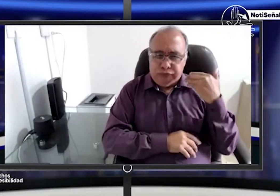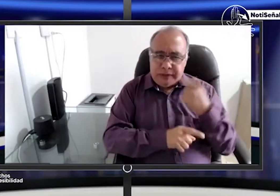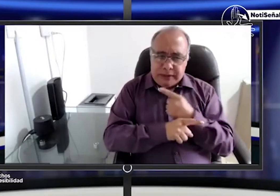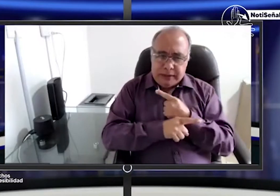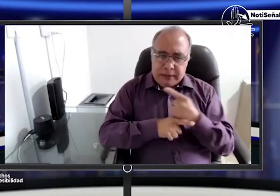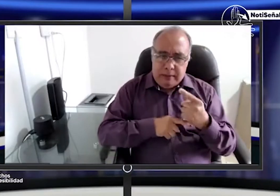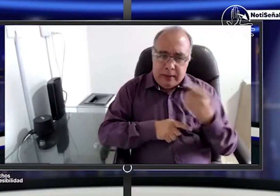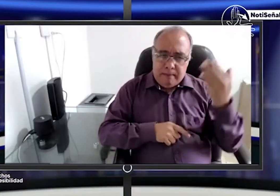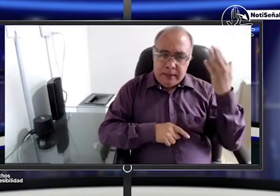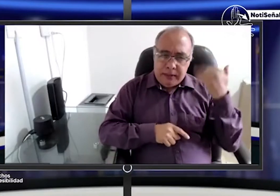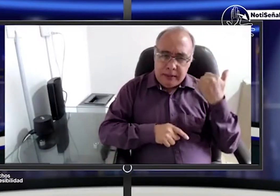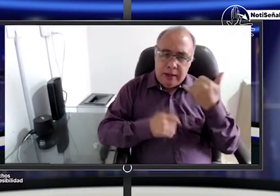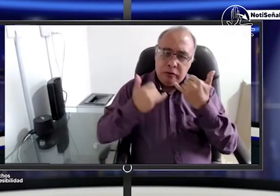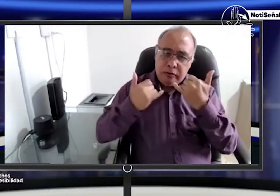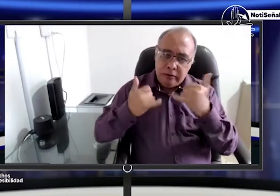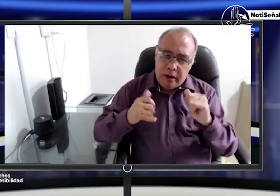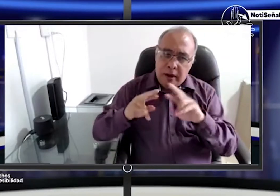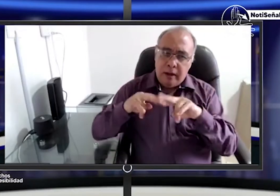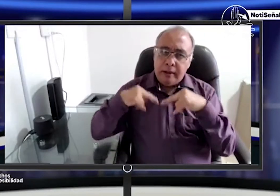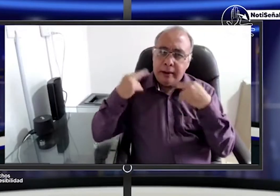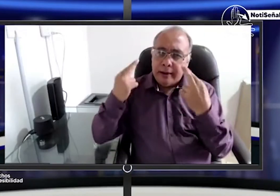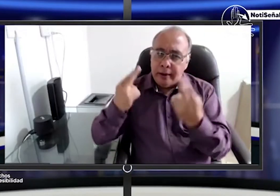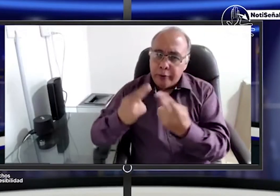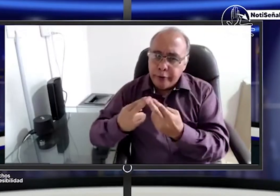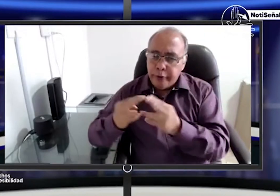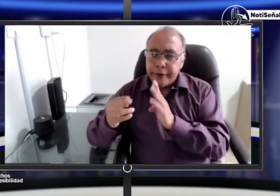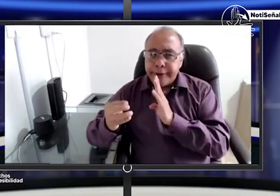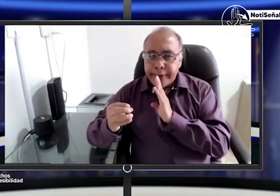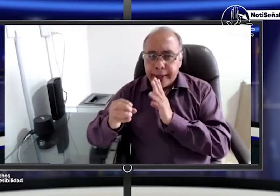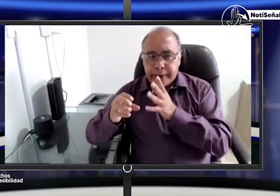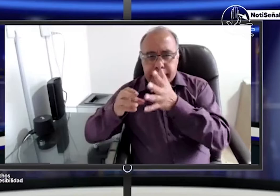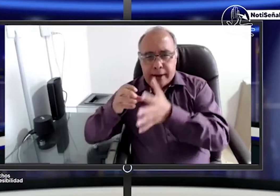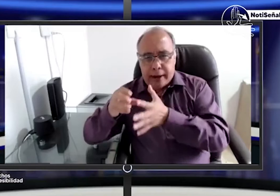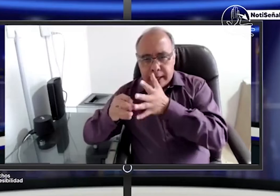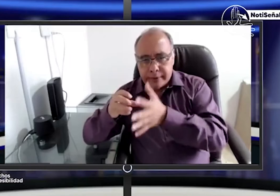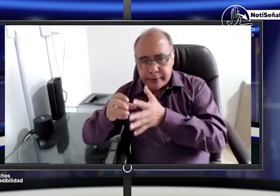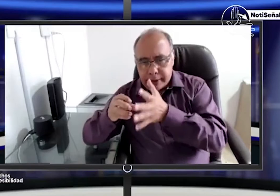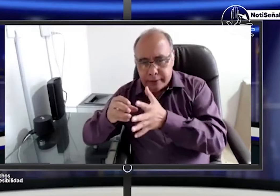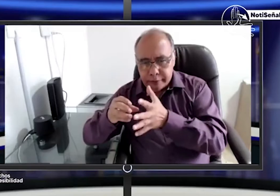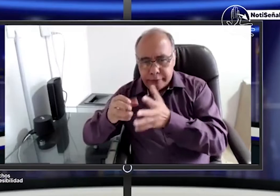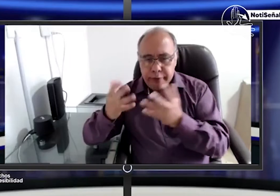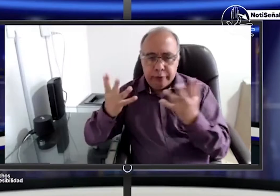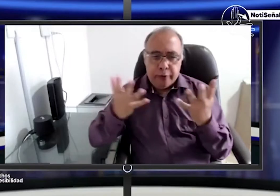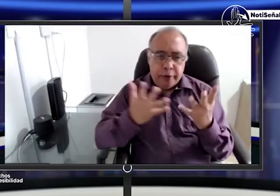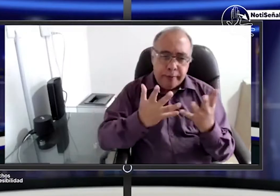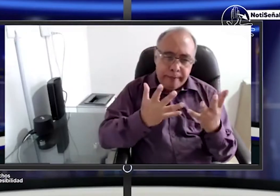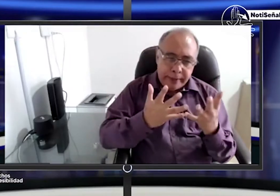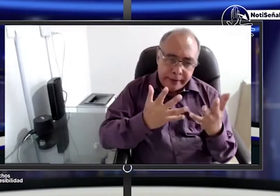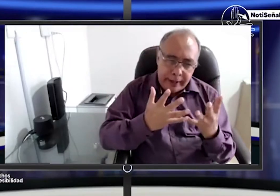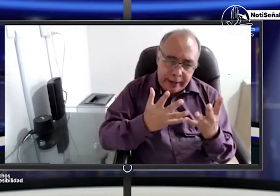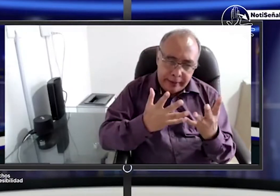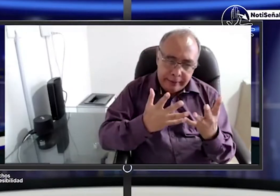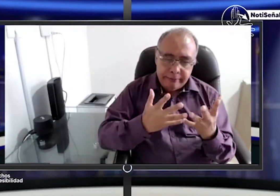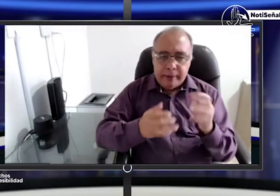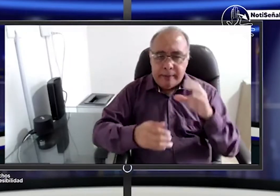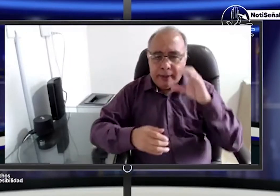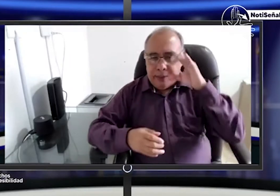son los únicos municipios donde está sucediendo sino que también está sucediendo en varias partes del país de hecho en nuestra emisión de la semana